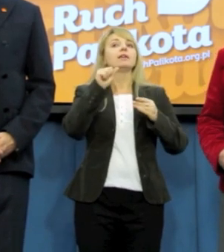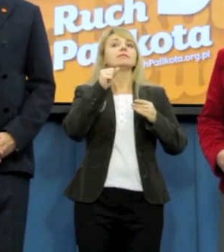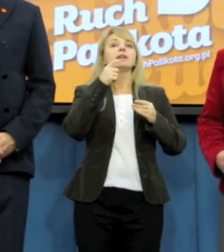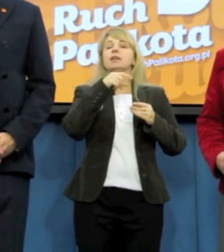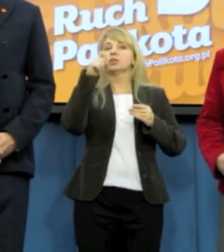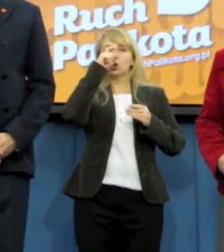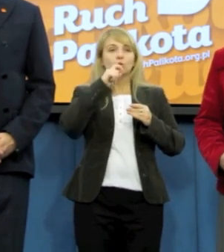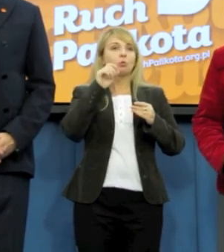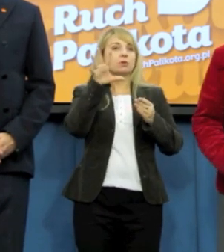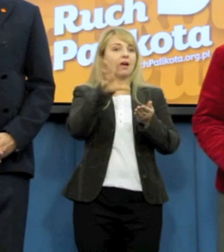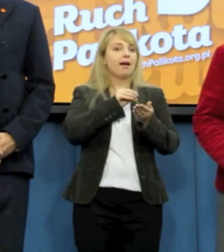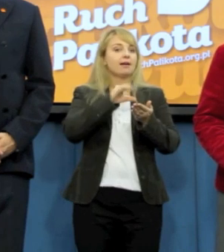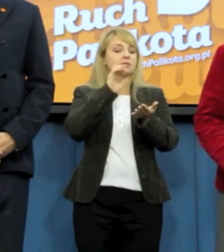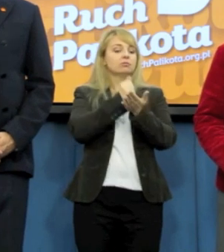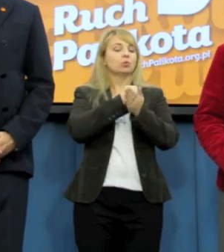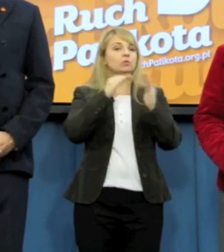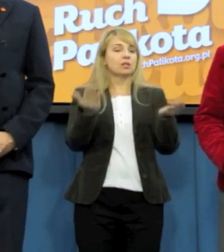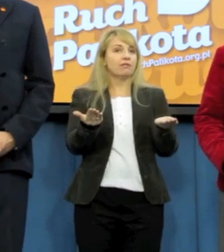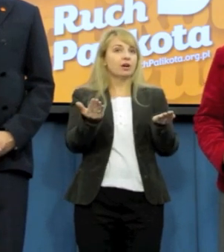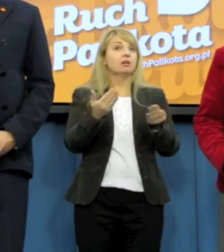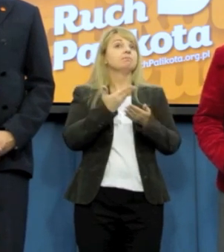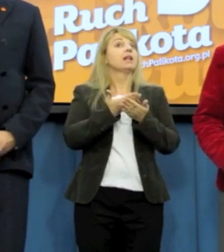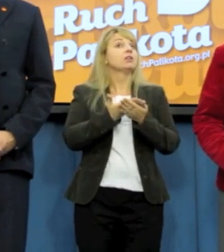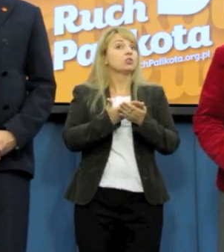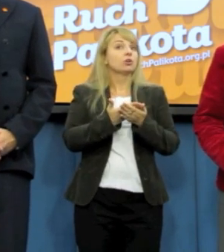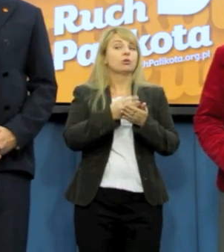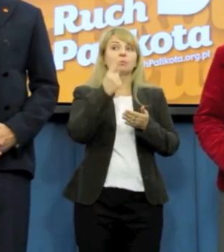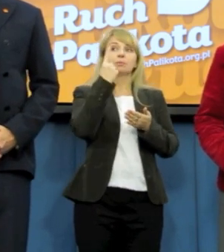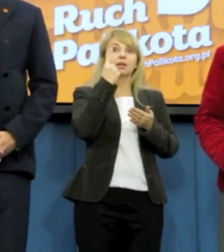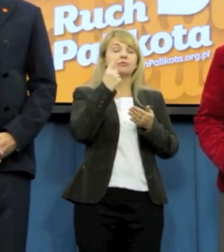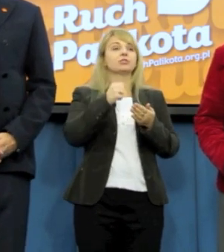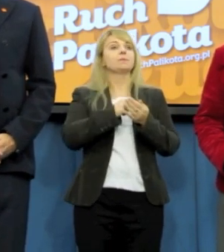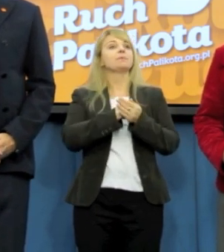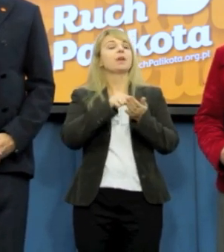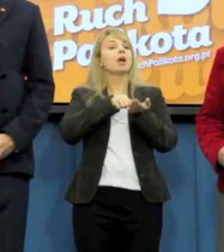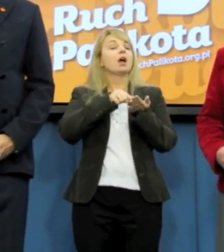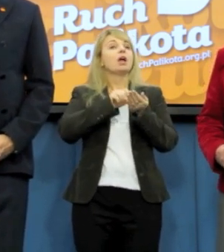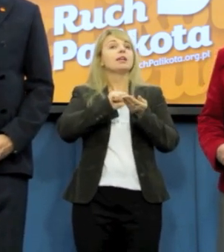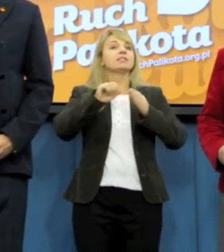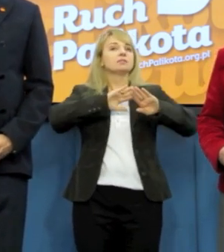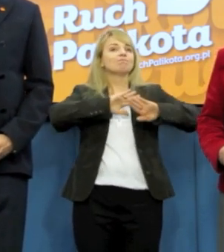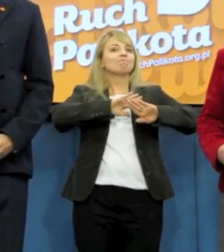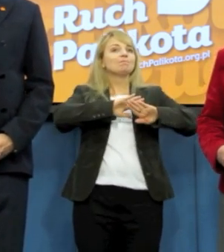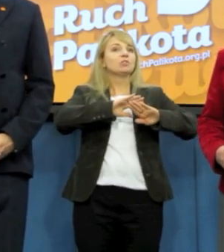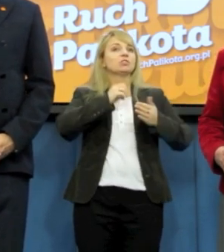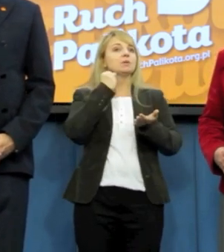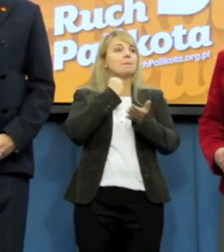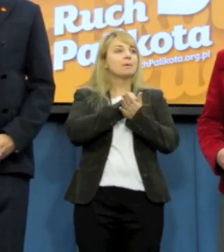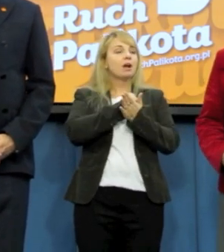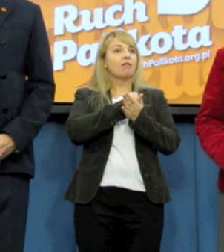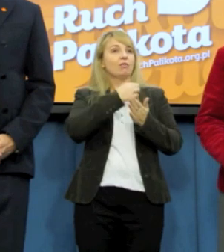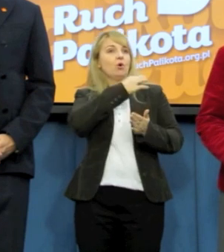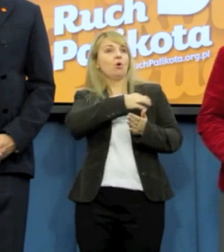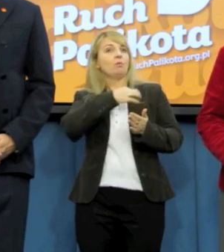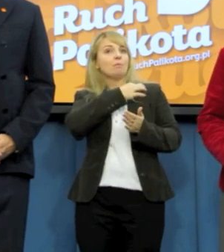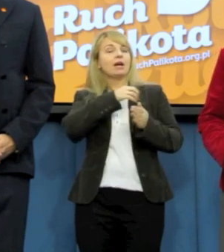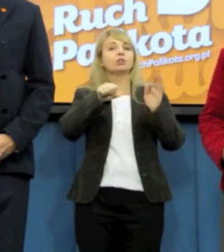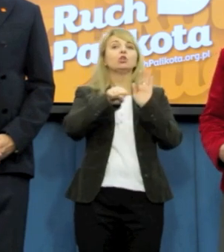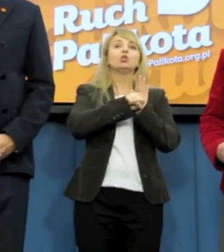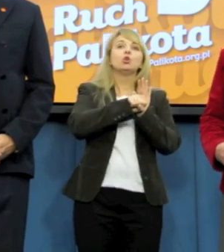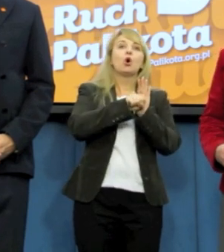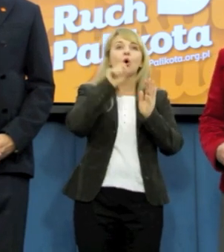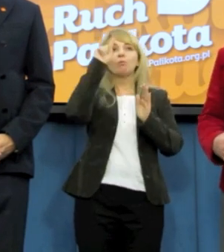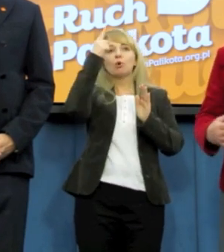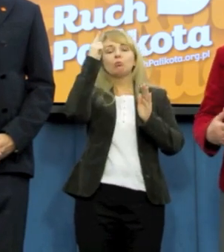z wielu powodów. Po pierwsze, on tak naprawdę ogranicza prawo partii do inicjatywy